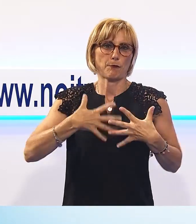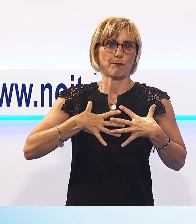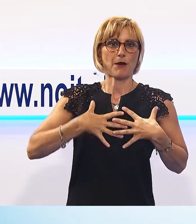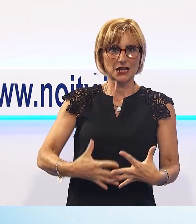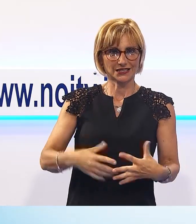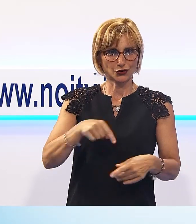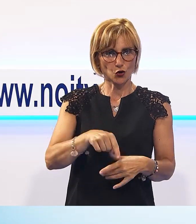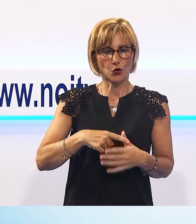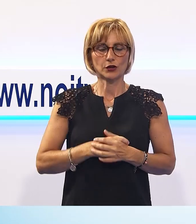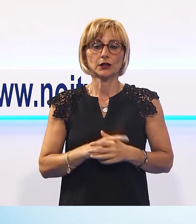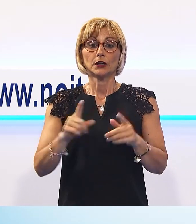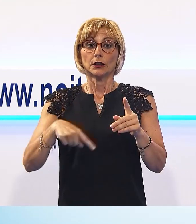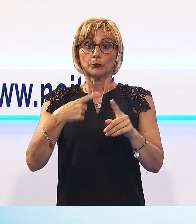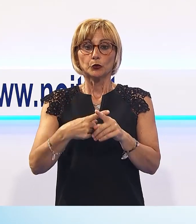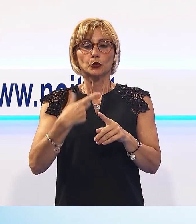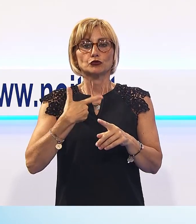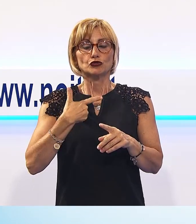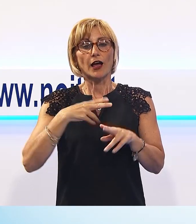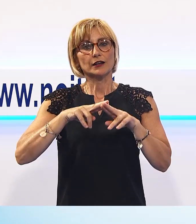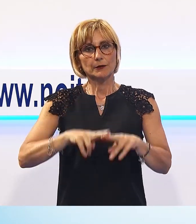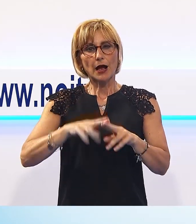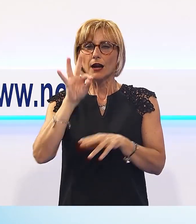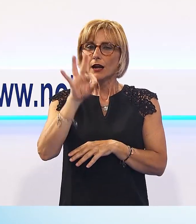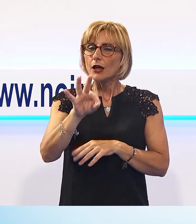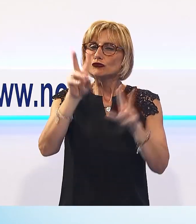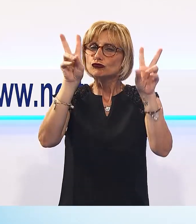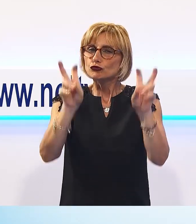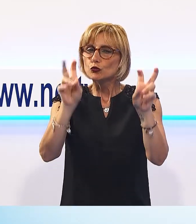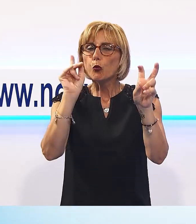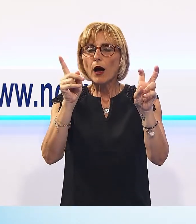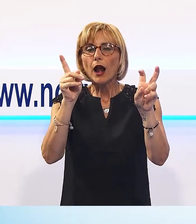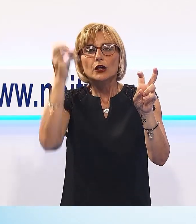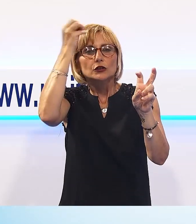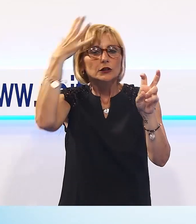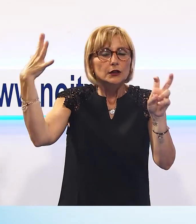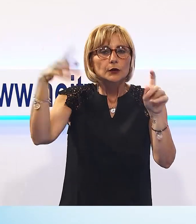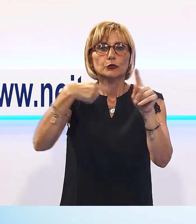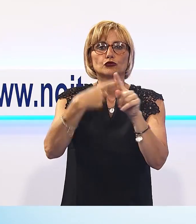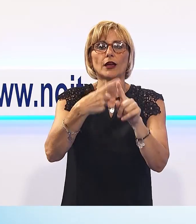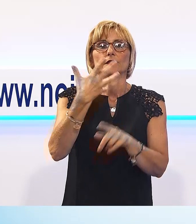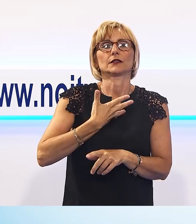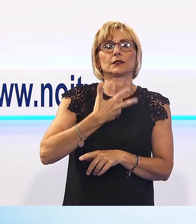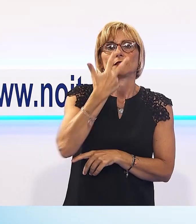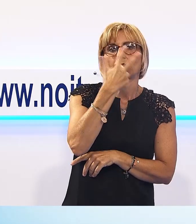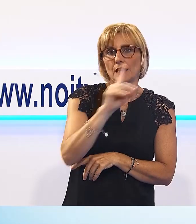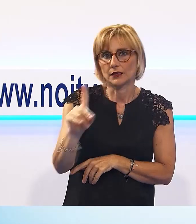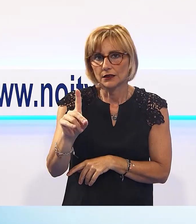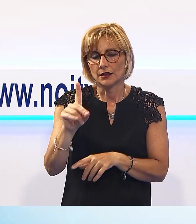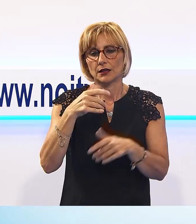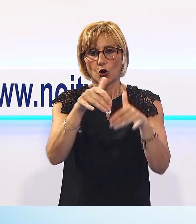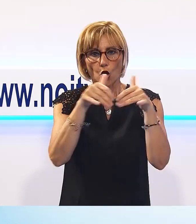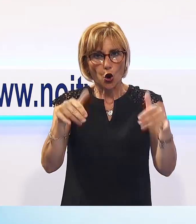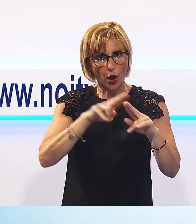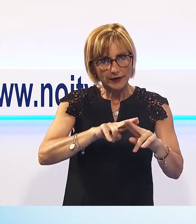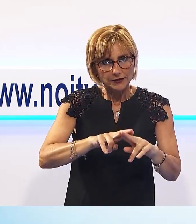Anche se rimane la centralità del fumetto, saranno presenti 3D collezionabili, soldatini e figurine, spazio